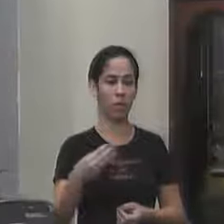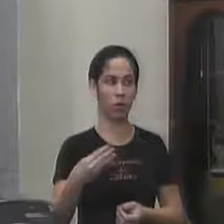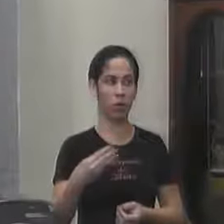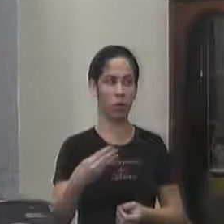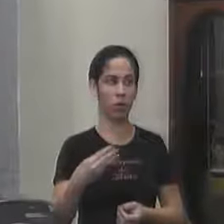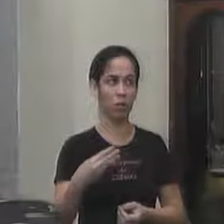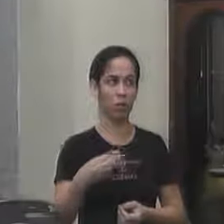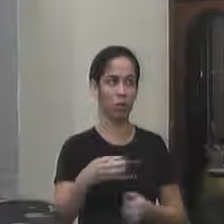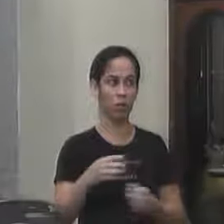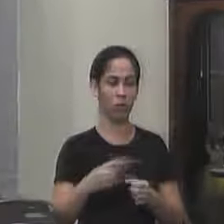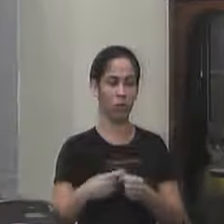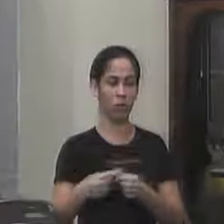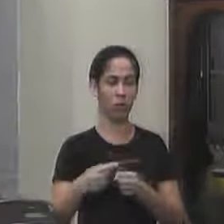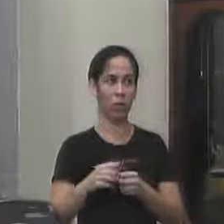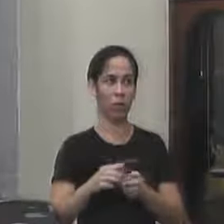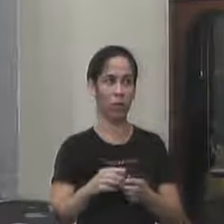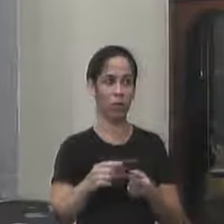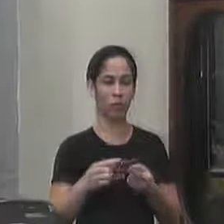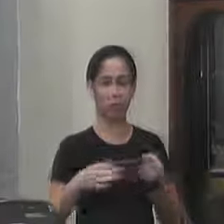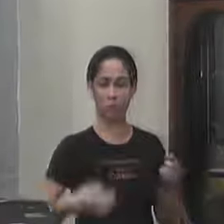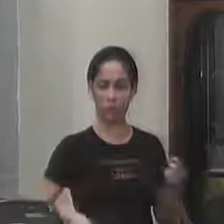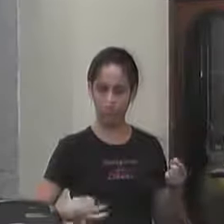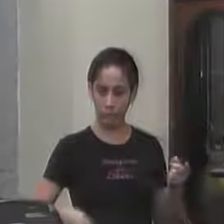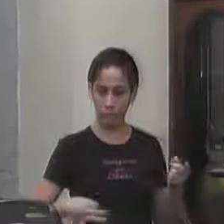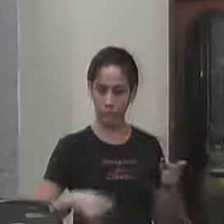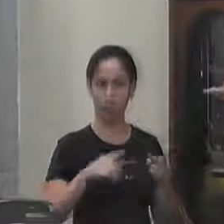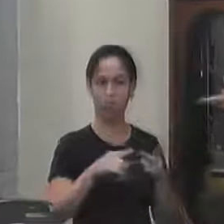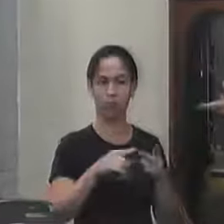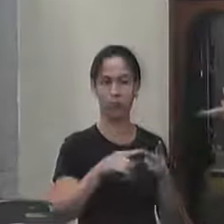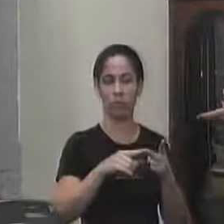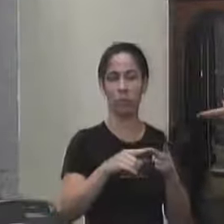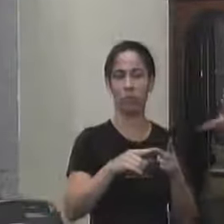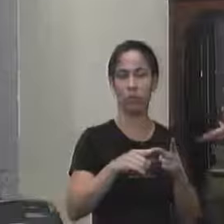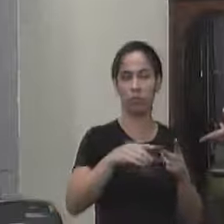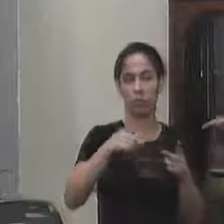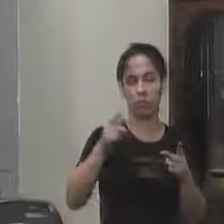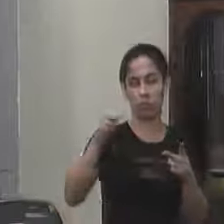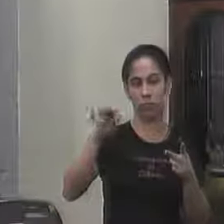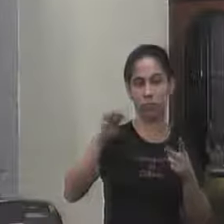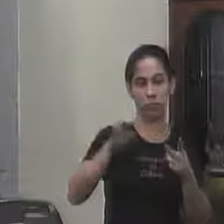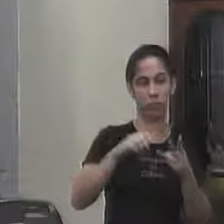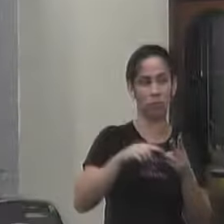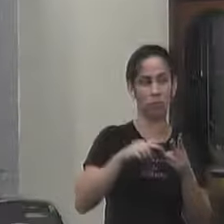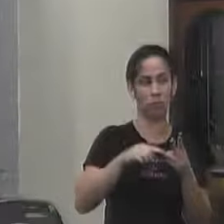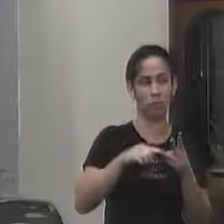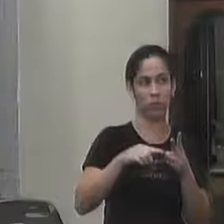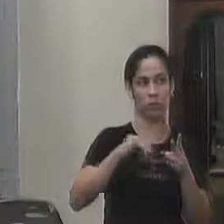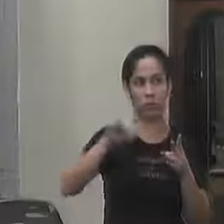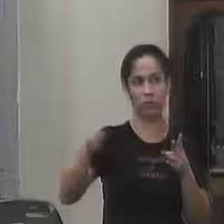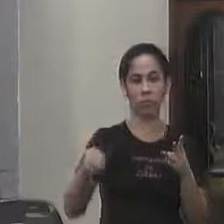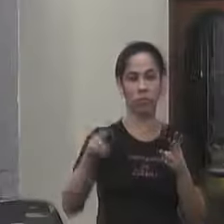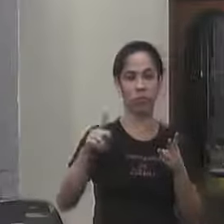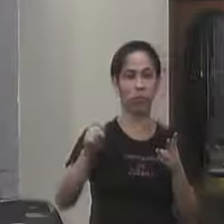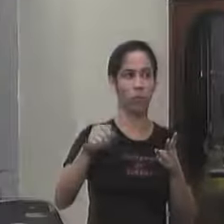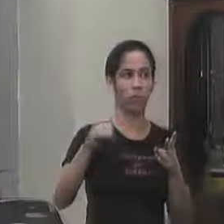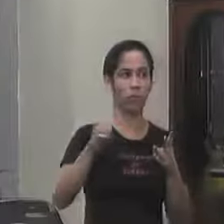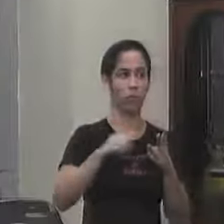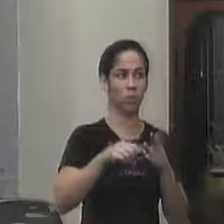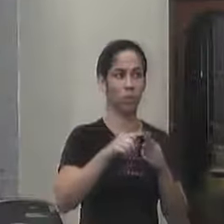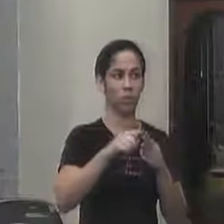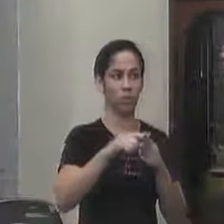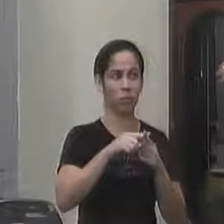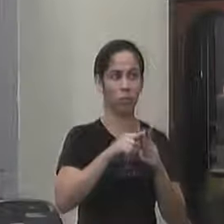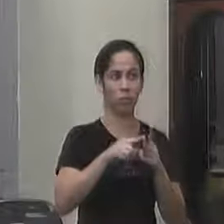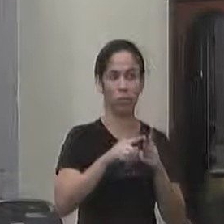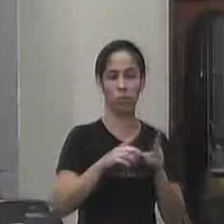em distritos que é conservatória que é pentanha e que é juparanã então essas